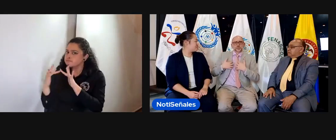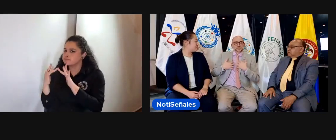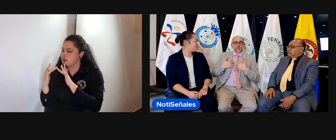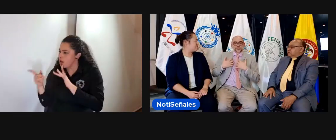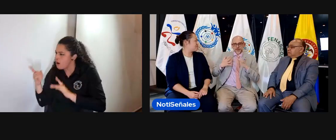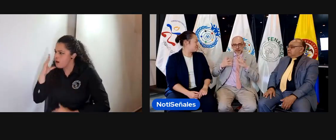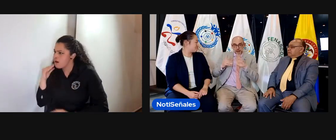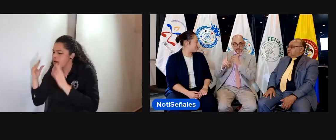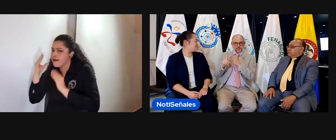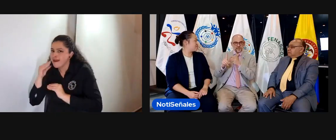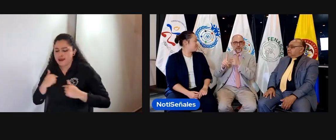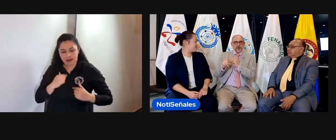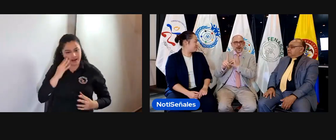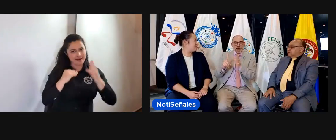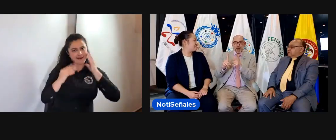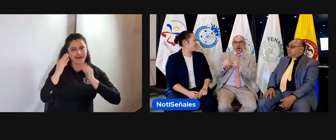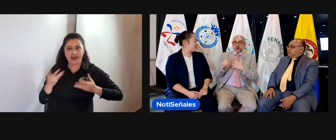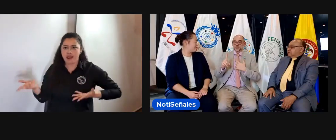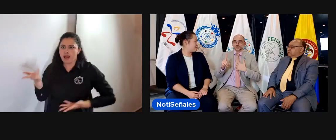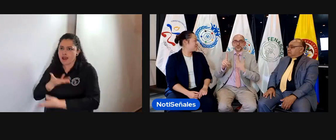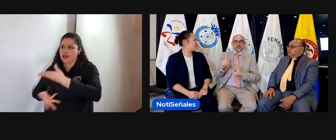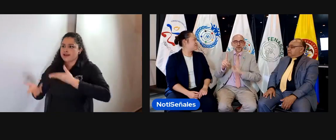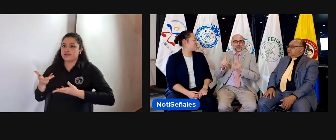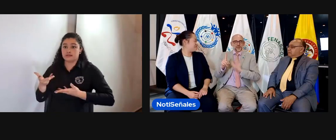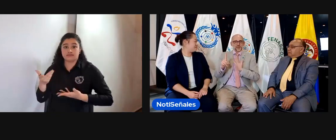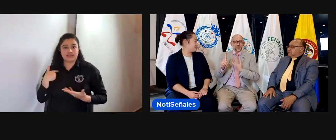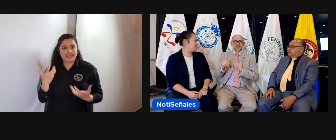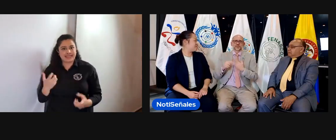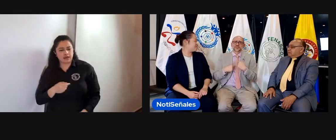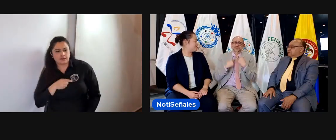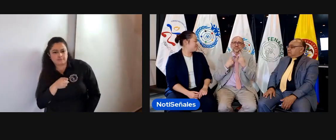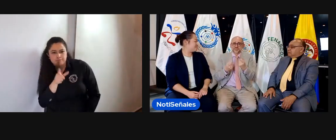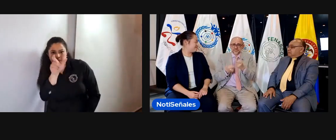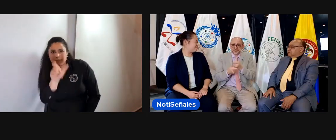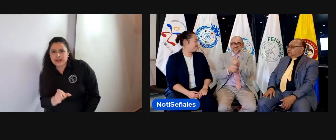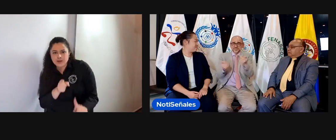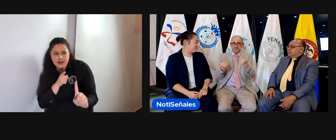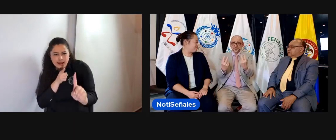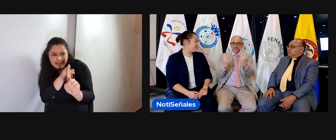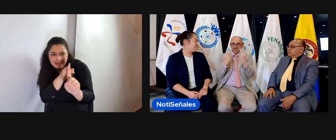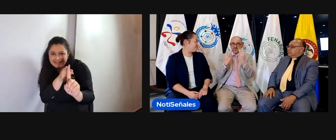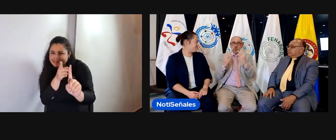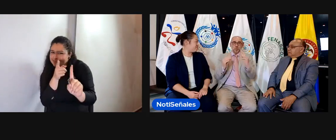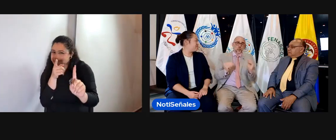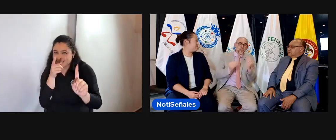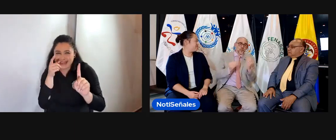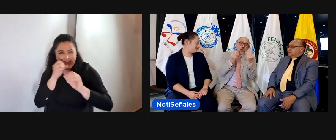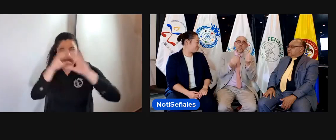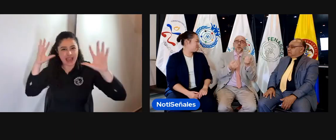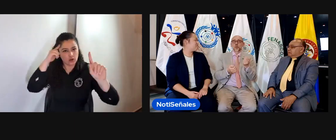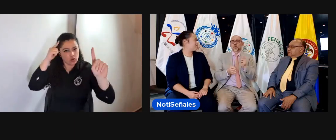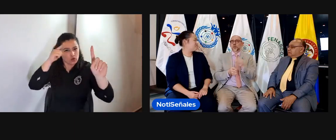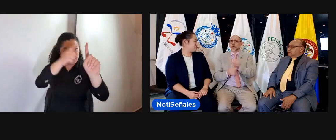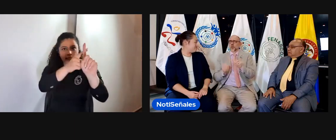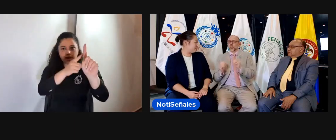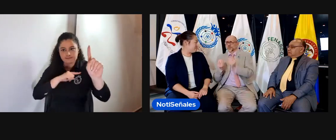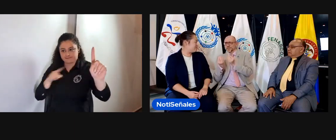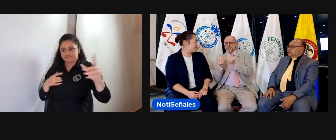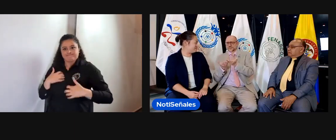trabajarlo, vamos a hacer de manera voluntaria, lo hacemos con mucho gusto, con mucho interés, y por eso es que le decimos a ustedes, quienes están